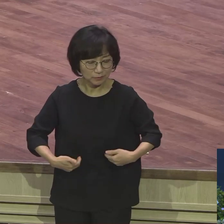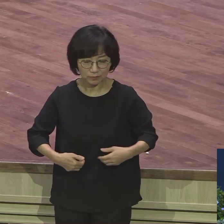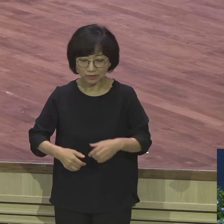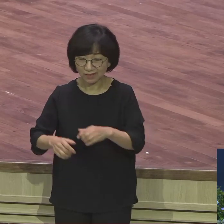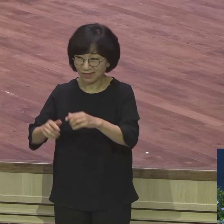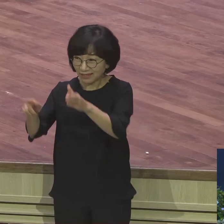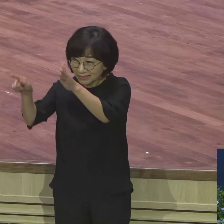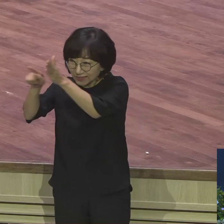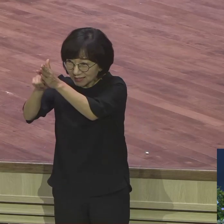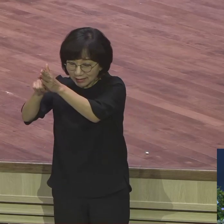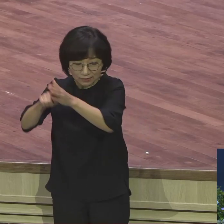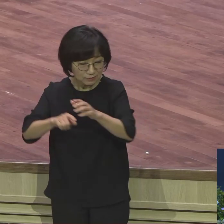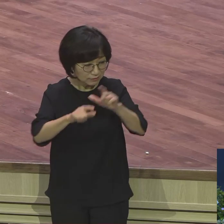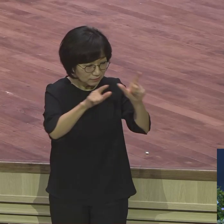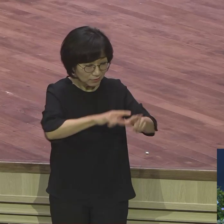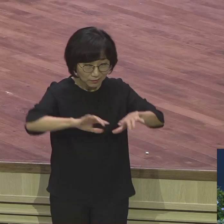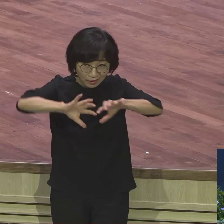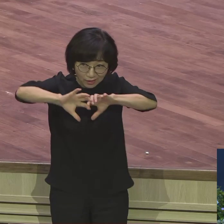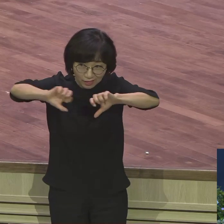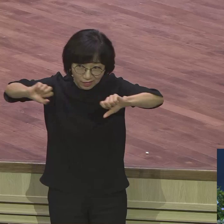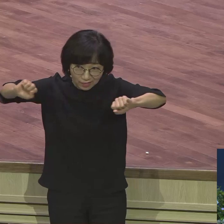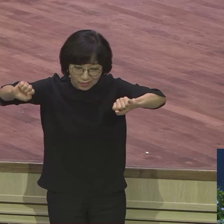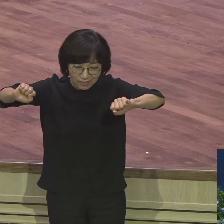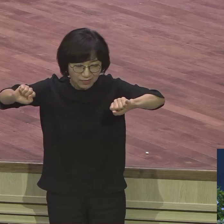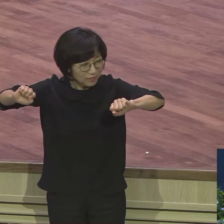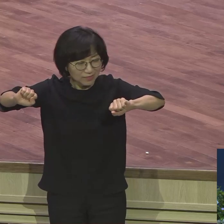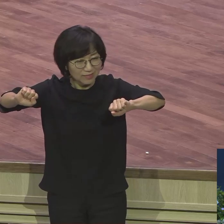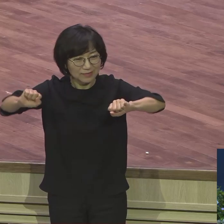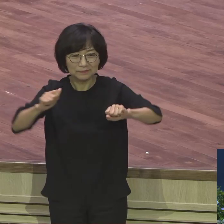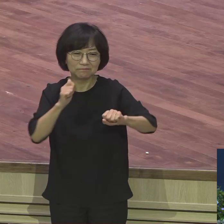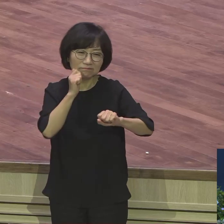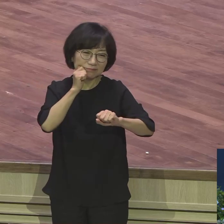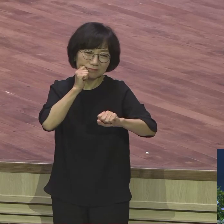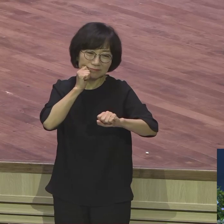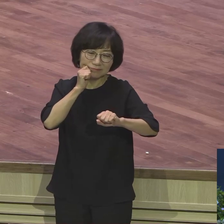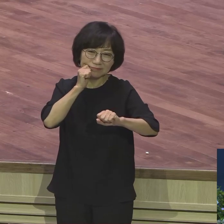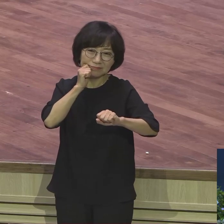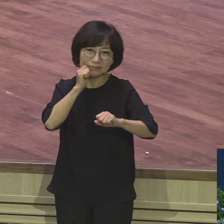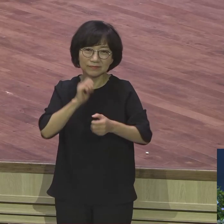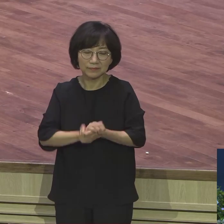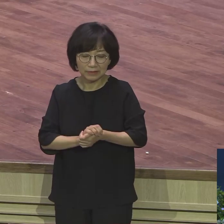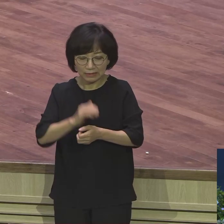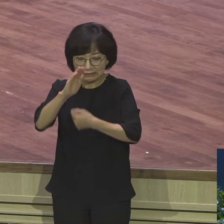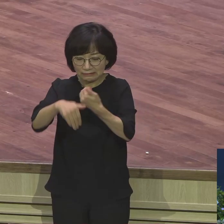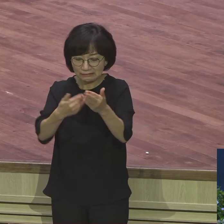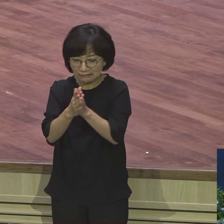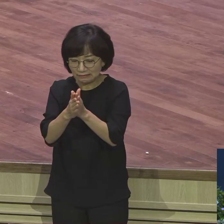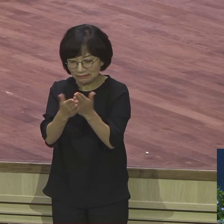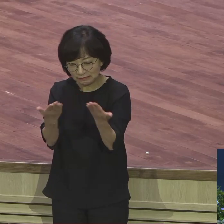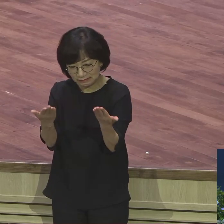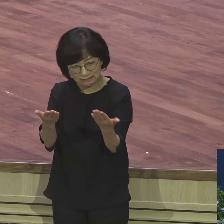따로 그런 삶은 결코 성경적 삶이 아니에요